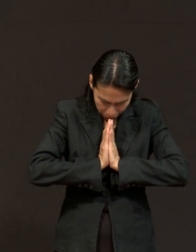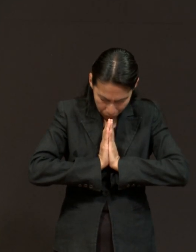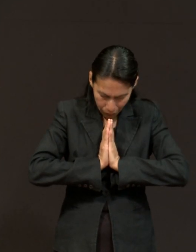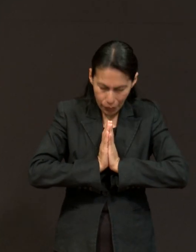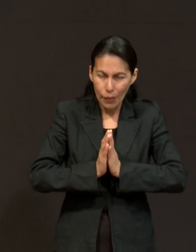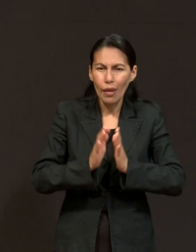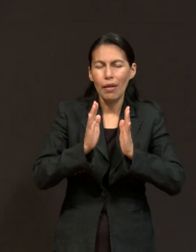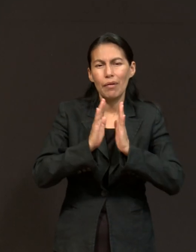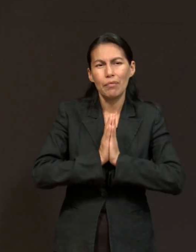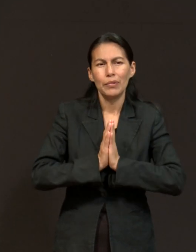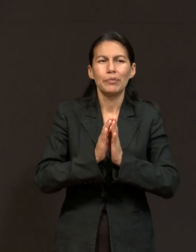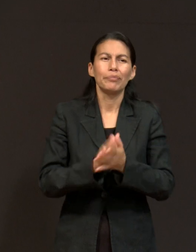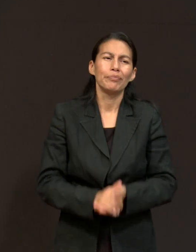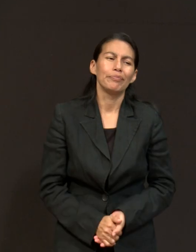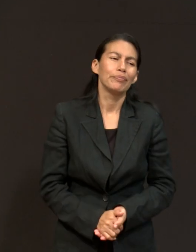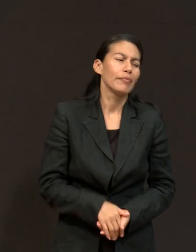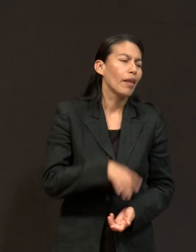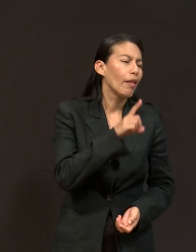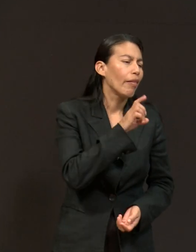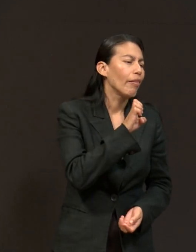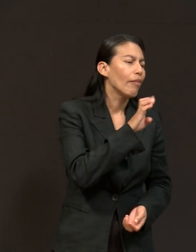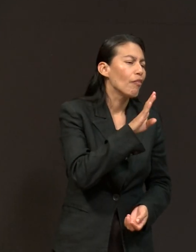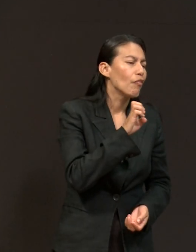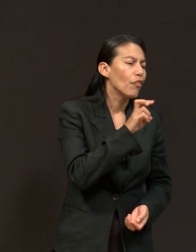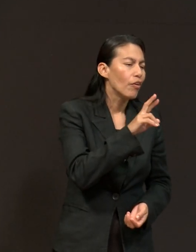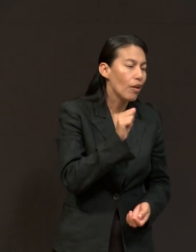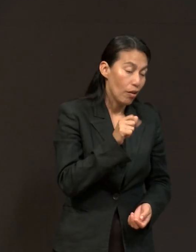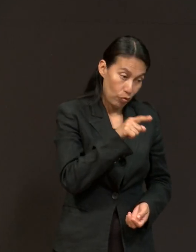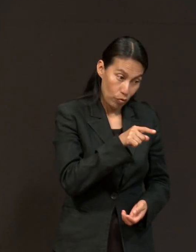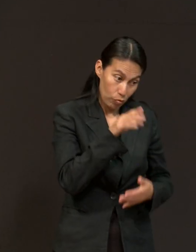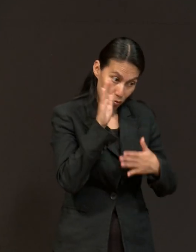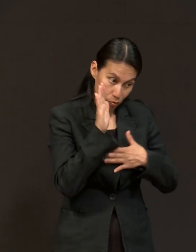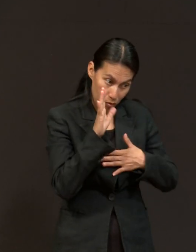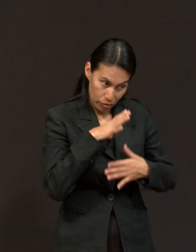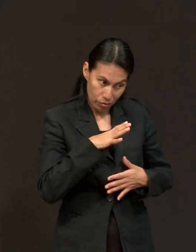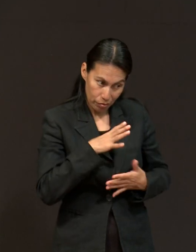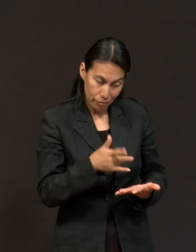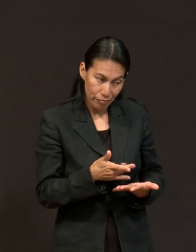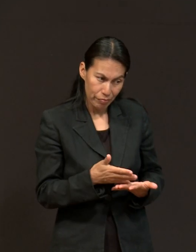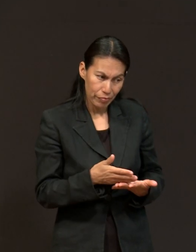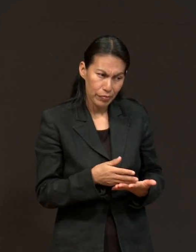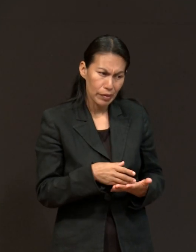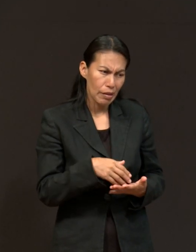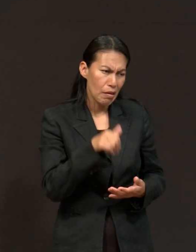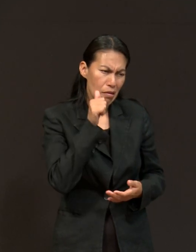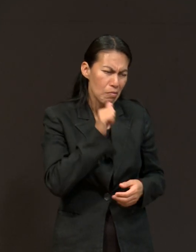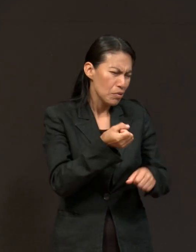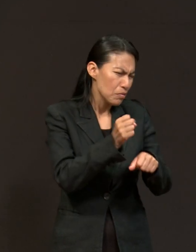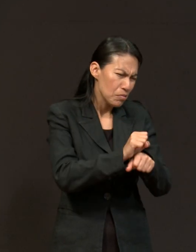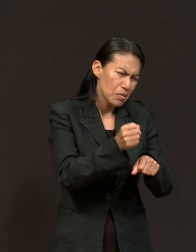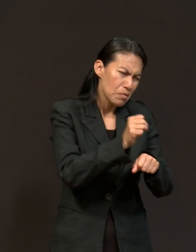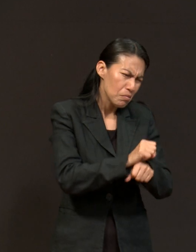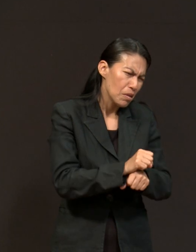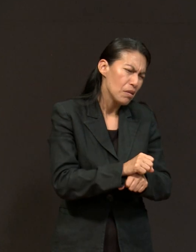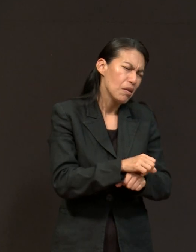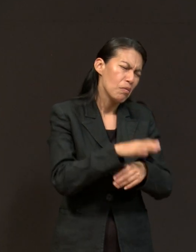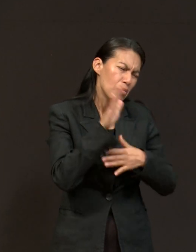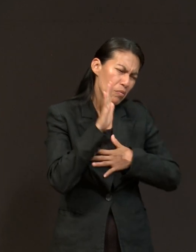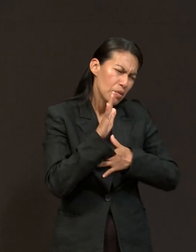Débora, tú tienes una promesa. Cada semana dejamos una promesa para meditar en oración en esa promesa.